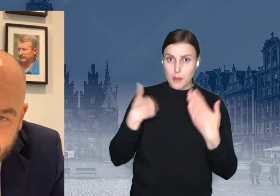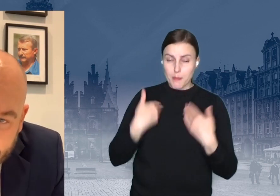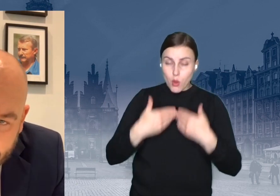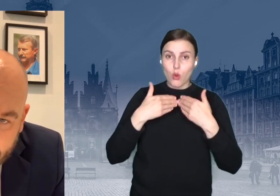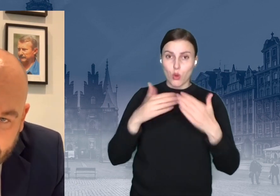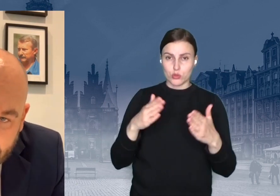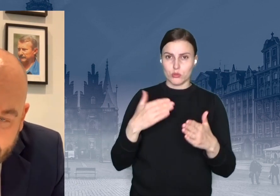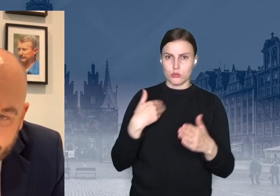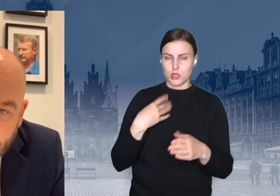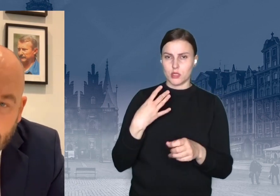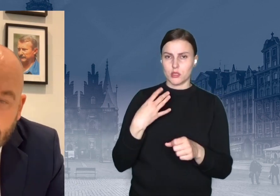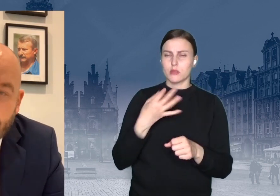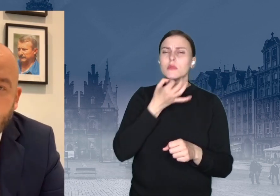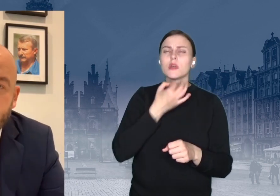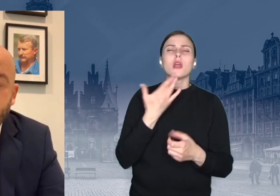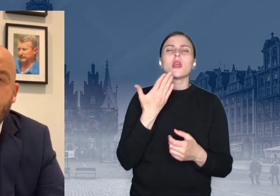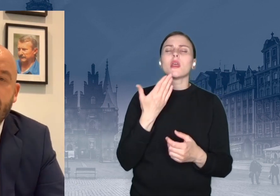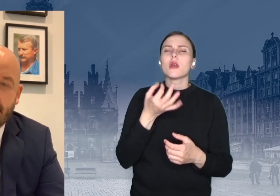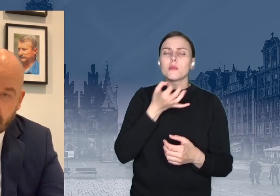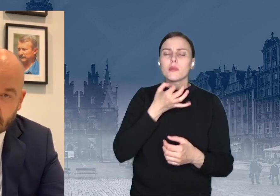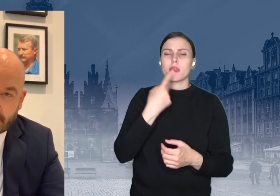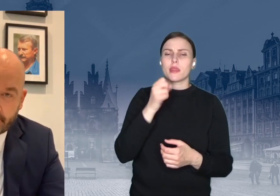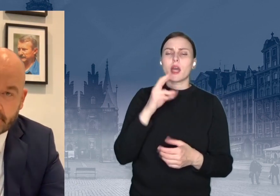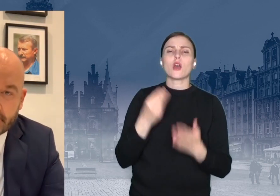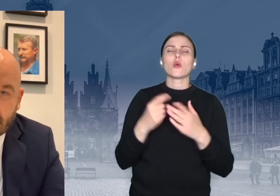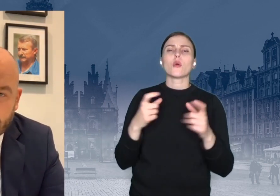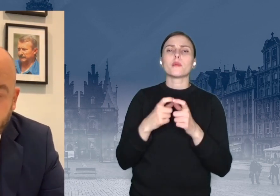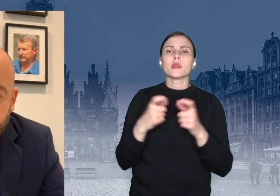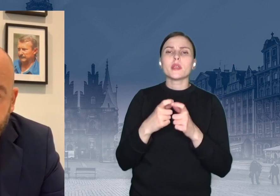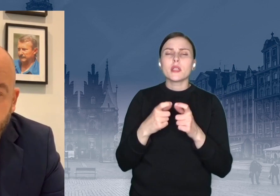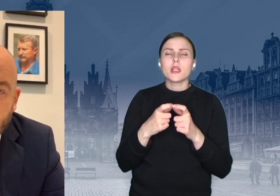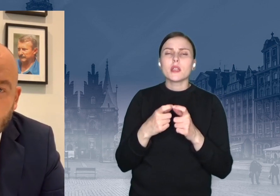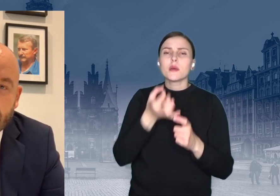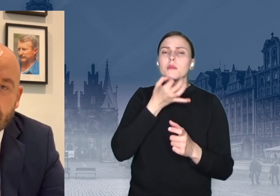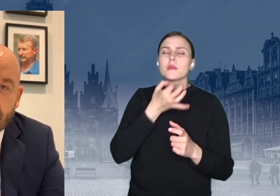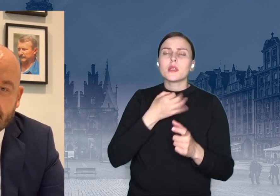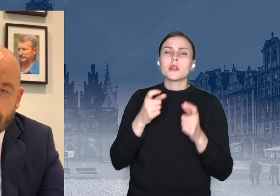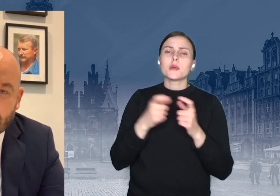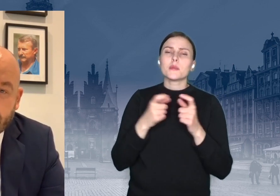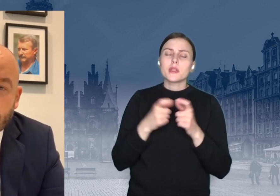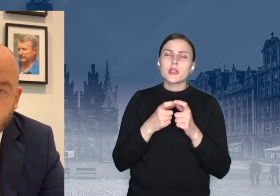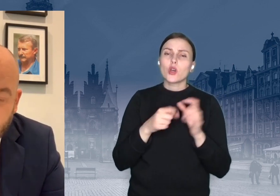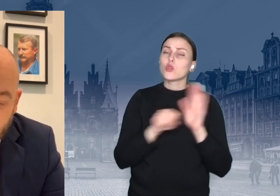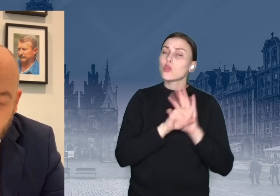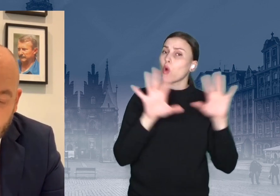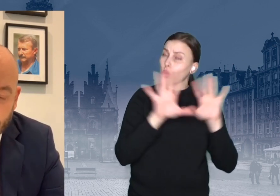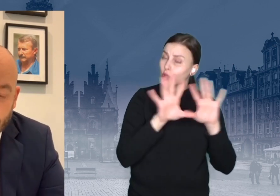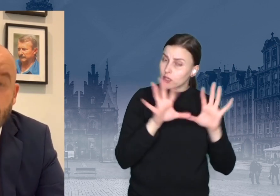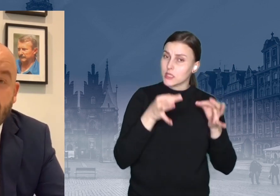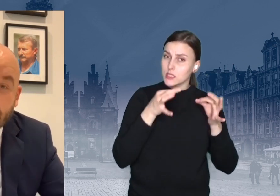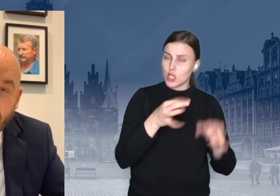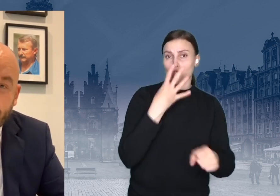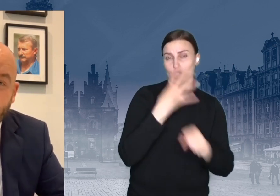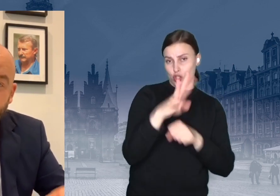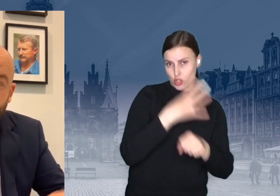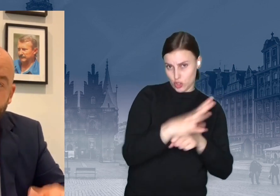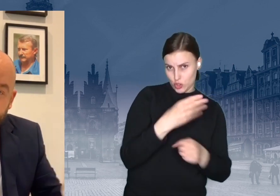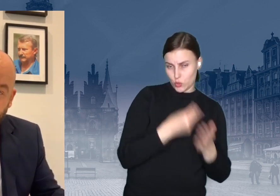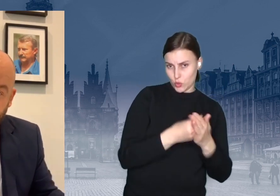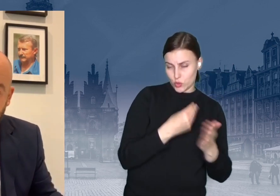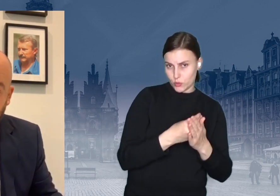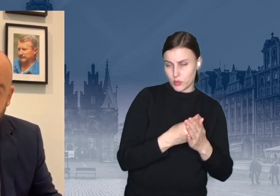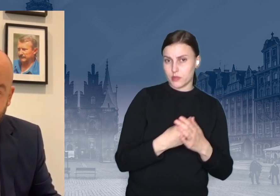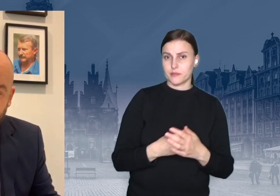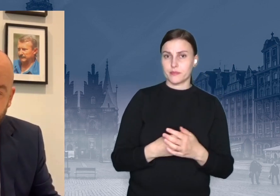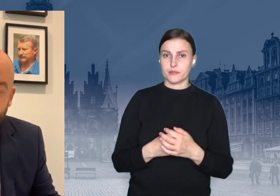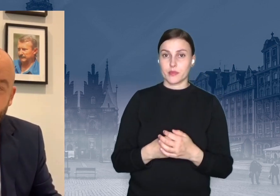złotych. Pan Darek pyta, ile bilety na, jak rozumiem, pan pyta o bilety tutaj do kina samochodowego, 40 złotych. A słuchajcie, i można